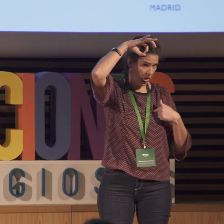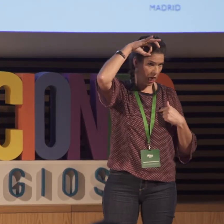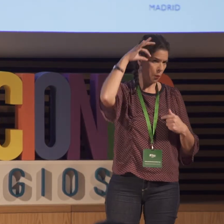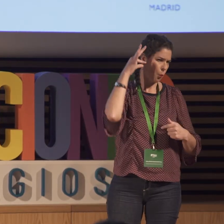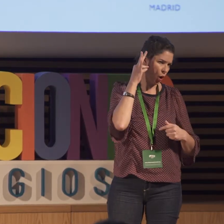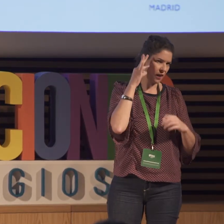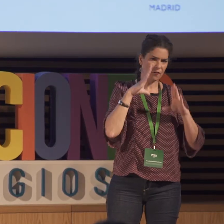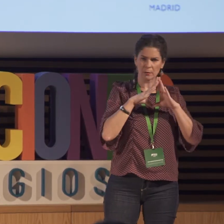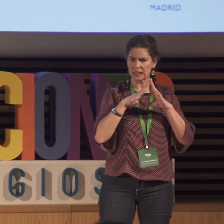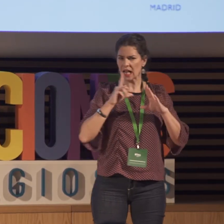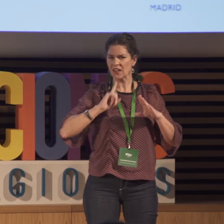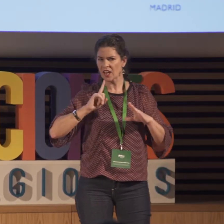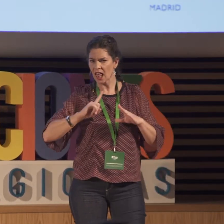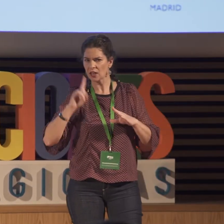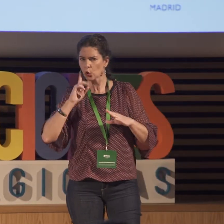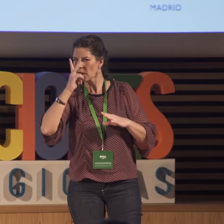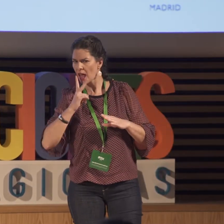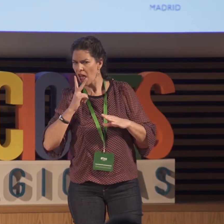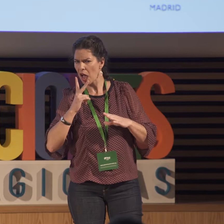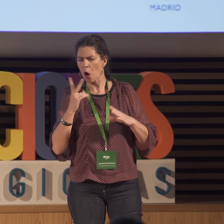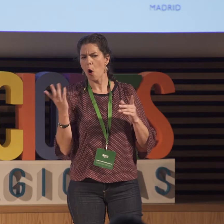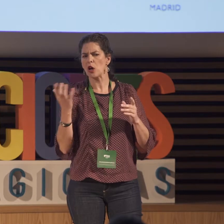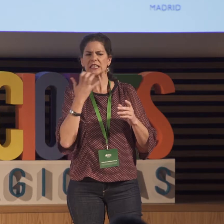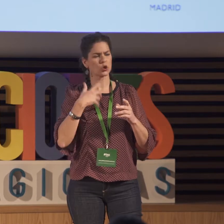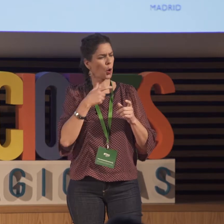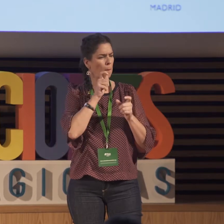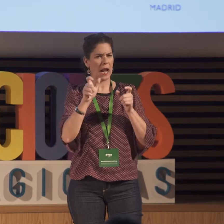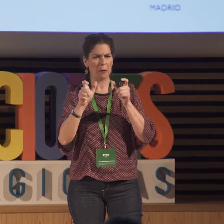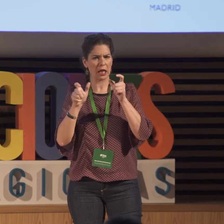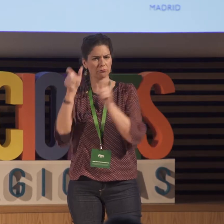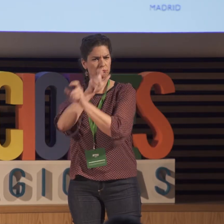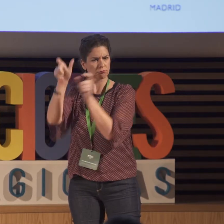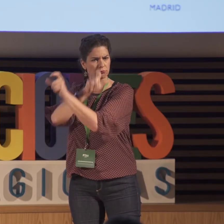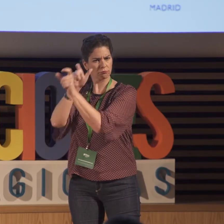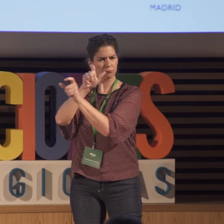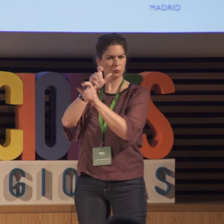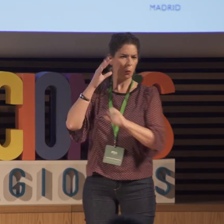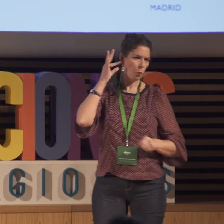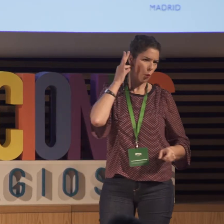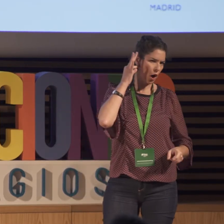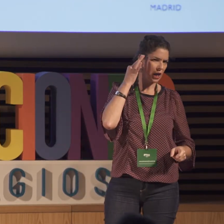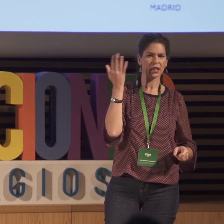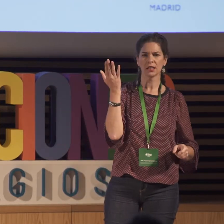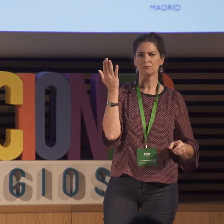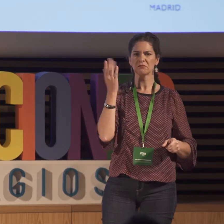esa descripción digo, soy Sara, chica, feminista, lesbiana, sorda, pero claro, este orden de las palabras